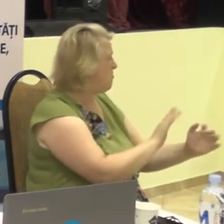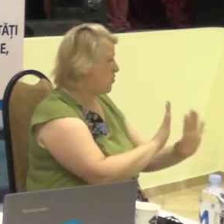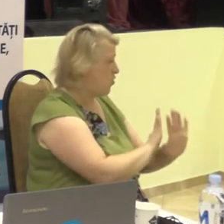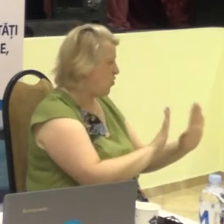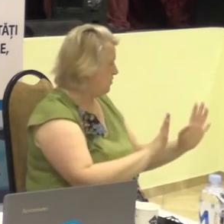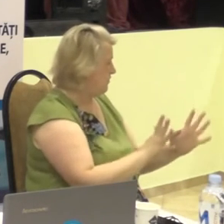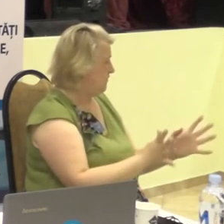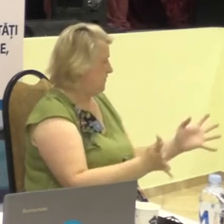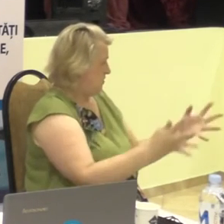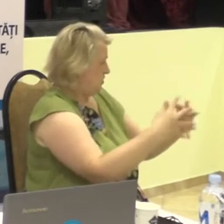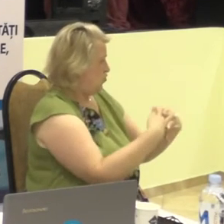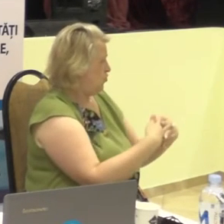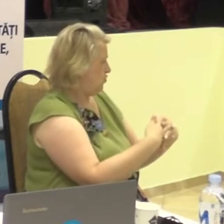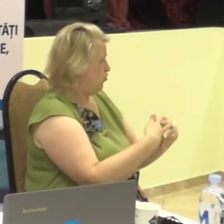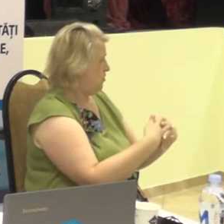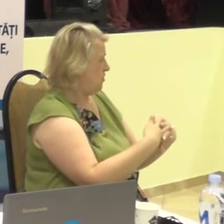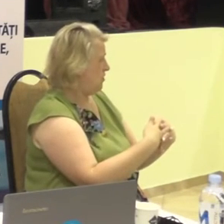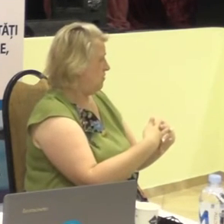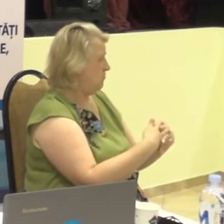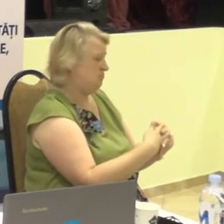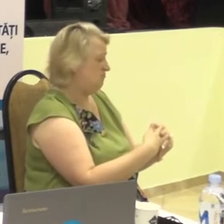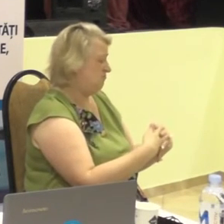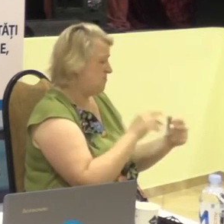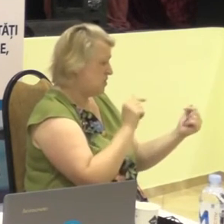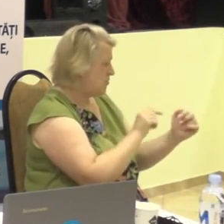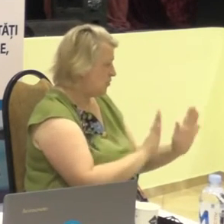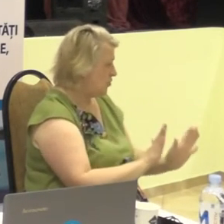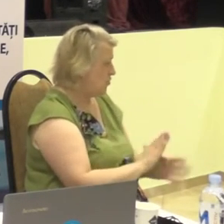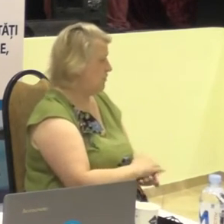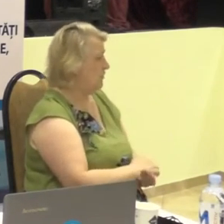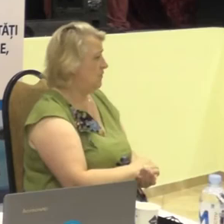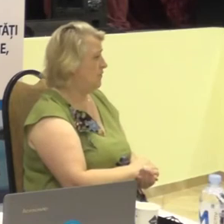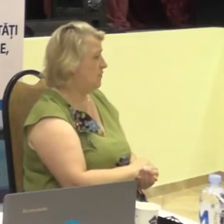incluziune educațională.